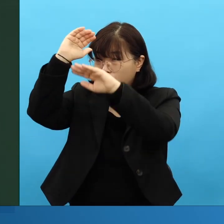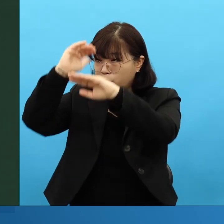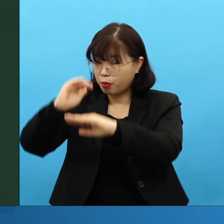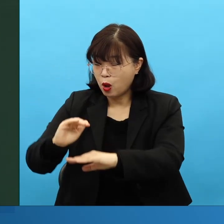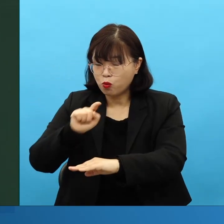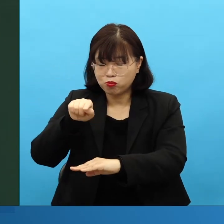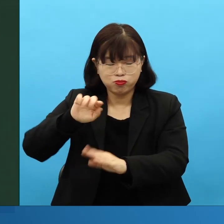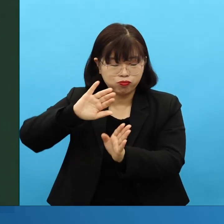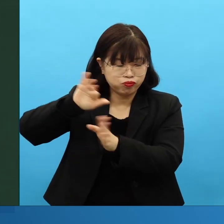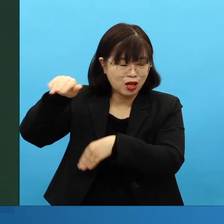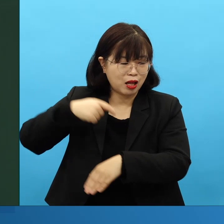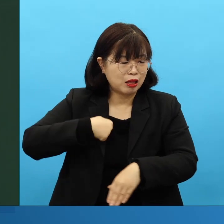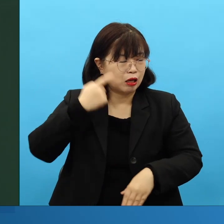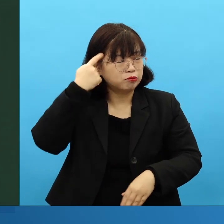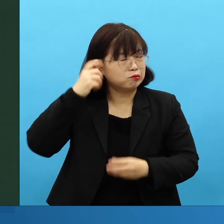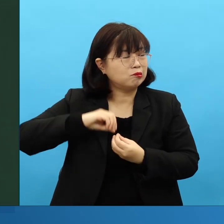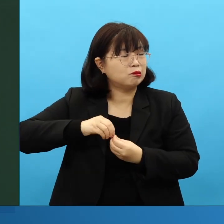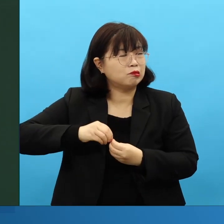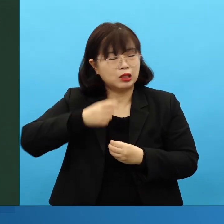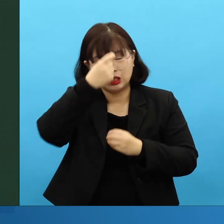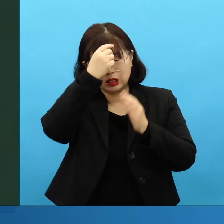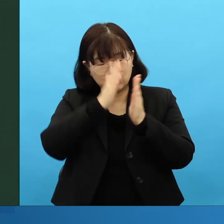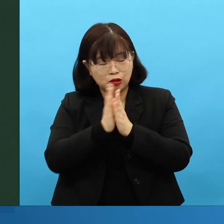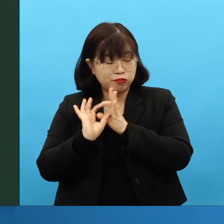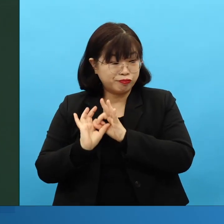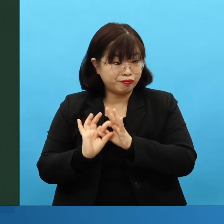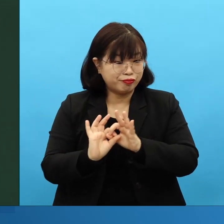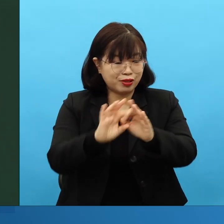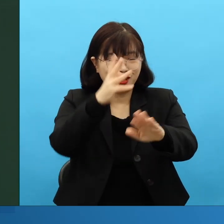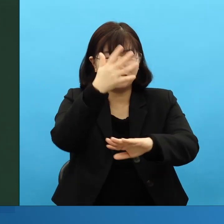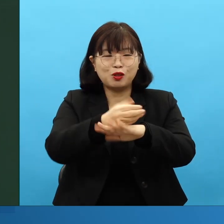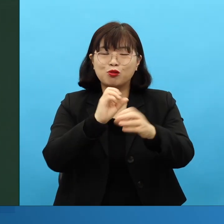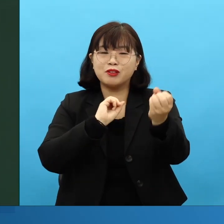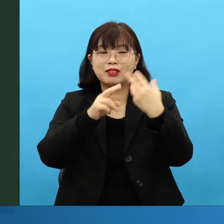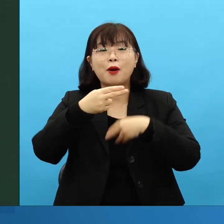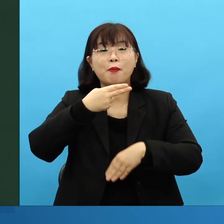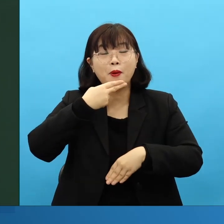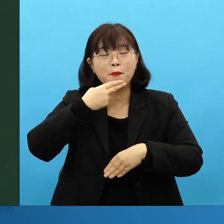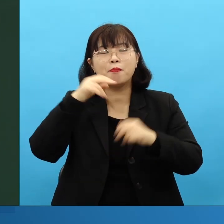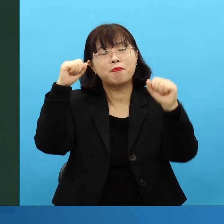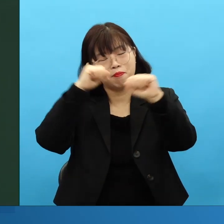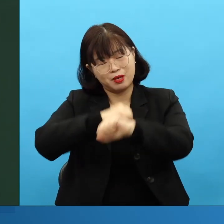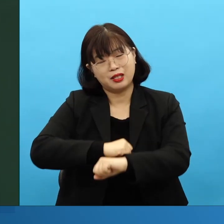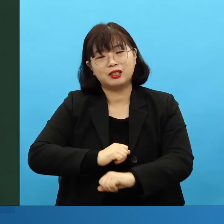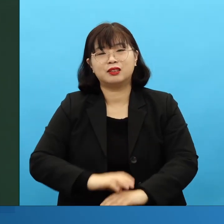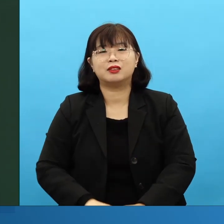그래서, 여러분이 여기에 특히, 큰 힘을 내가 얻을 수 있도록 기도하셔야 돼요.